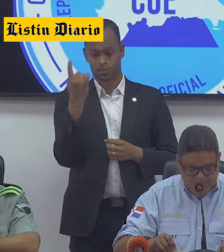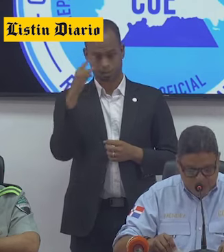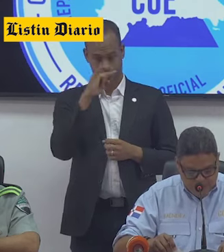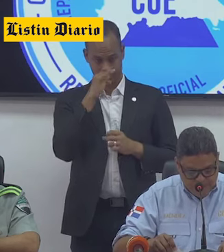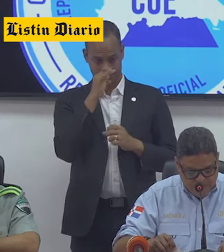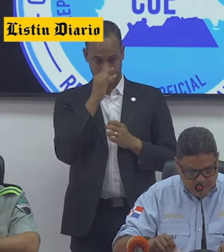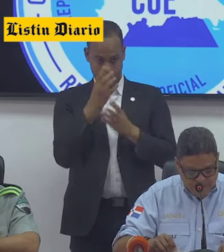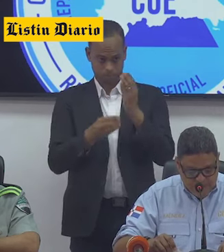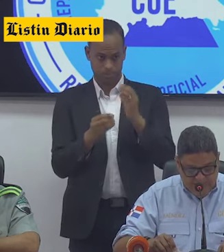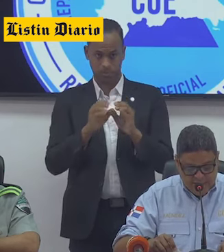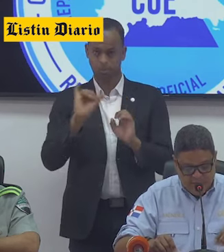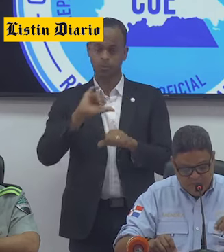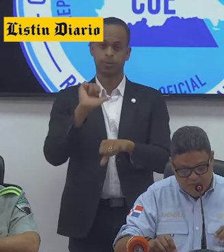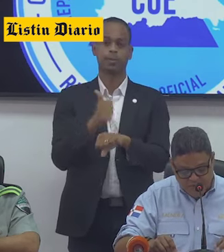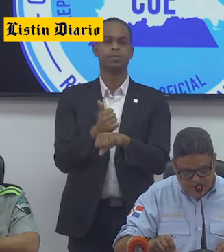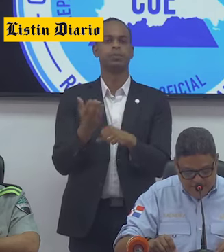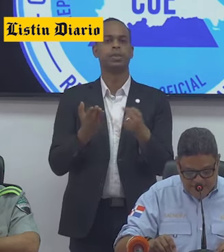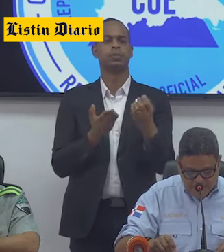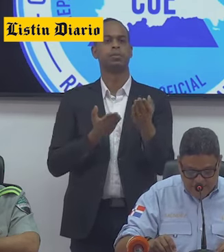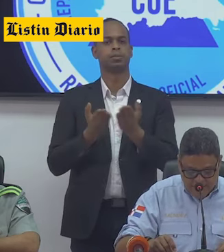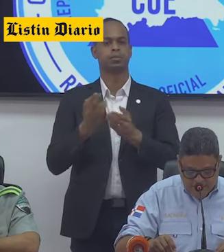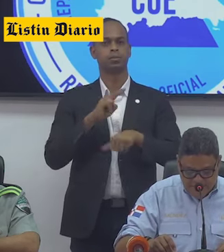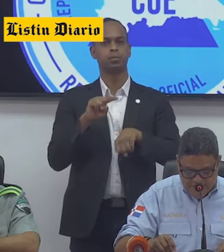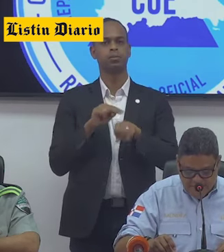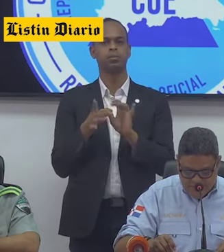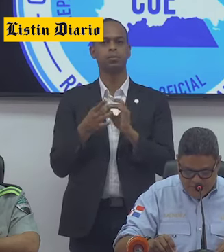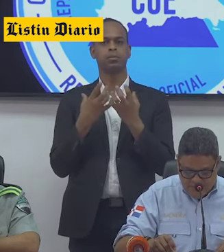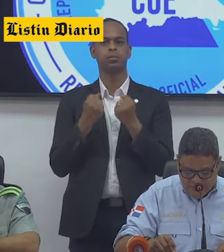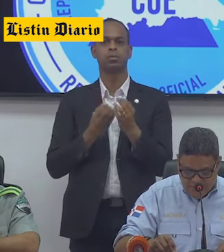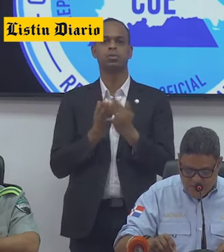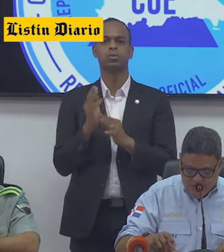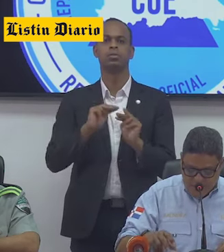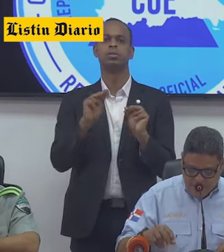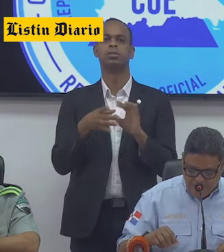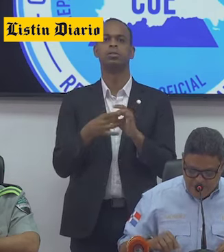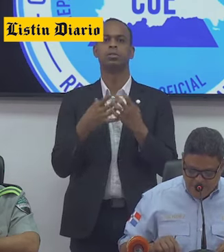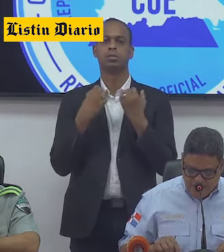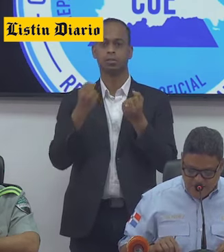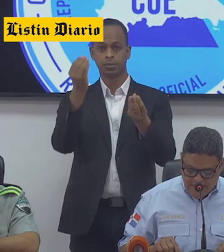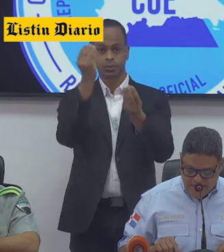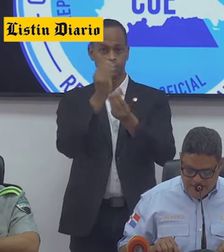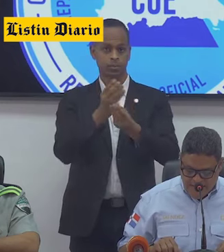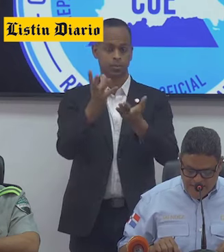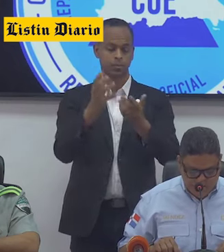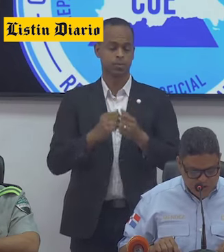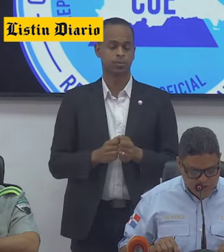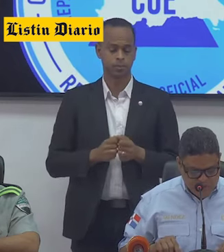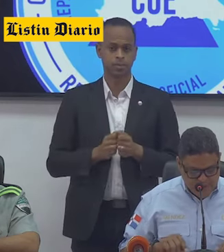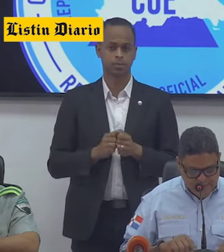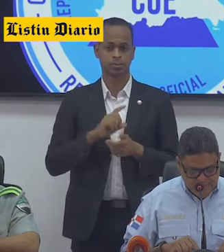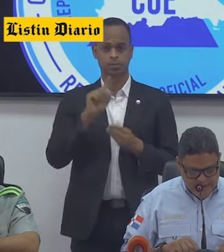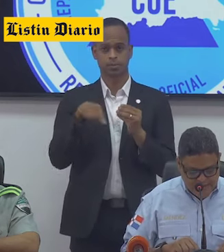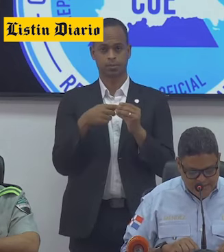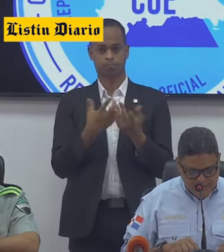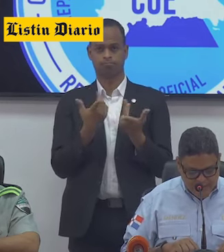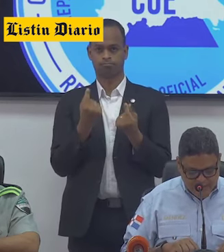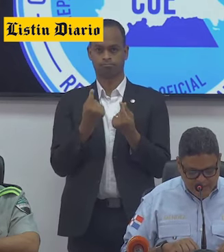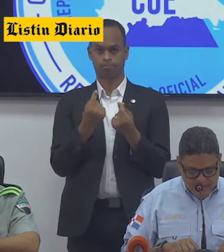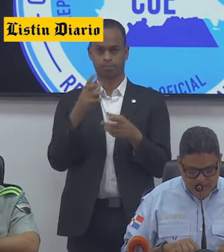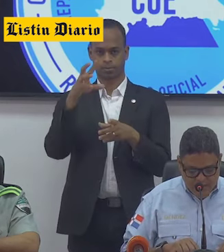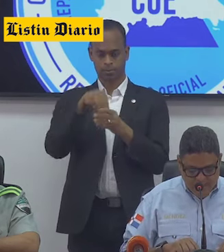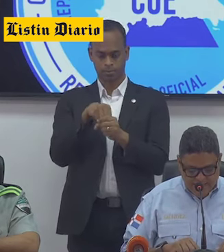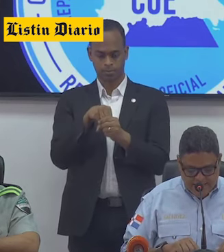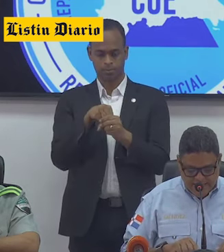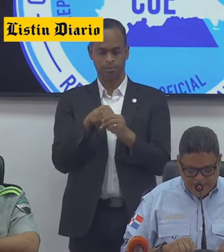extraviados. El Servicio Nacional de Salud, a través del Ministerio de Salud, informa que en función de las variables del